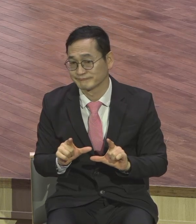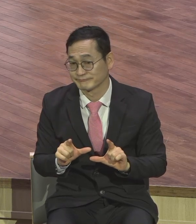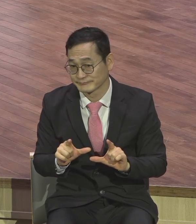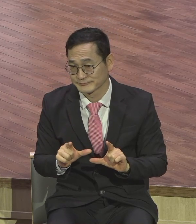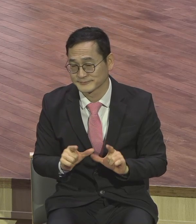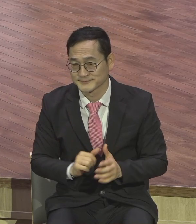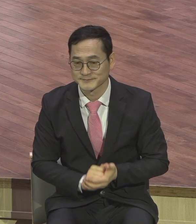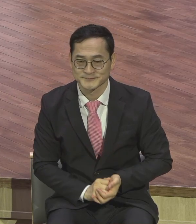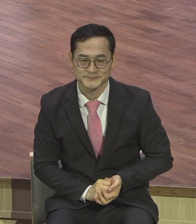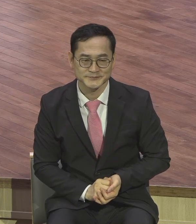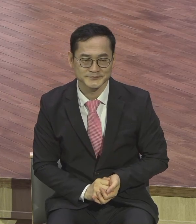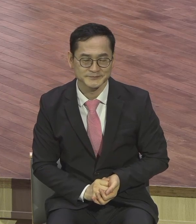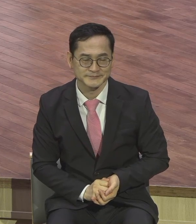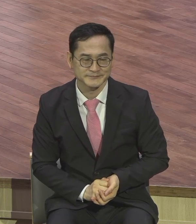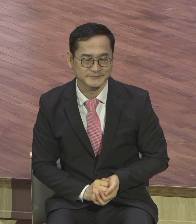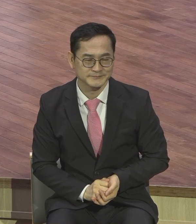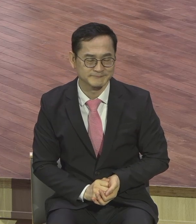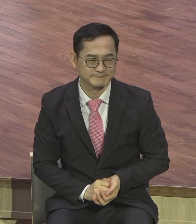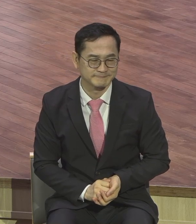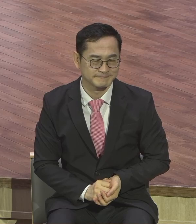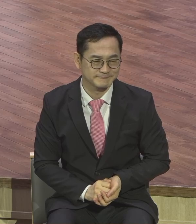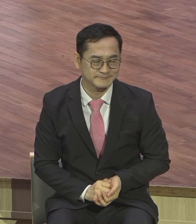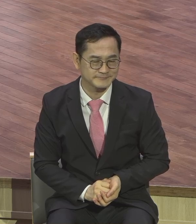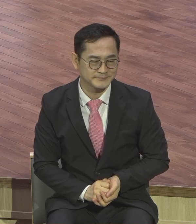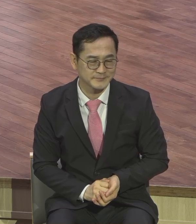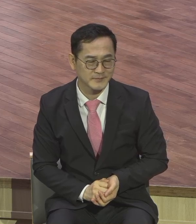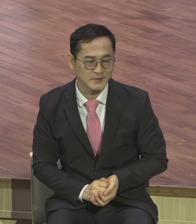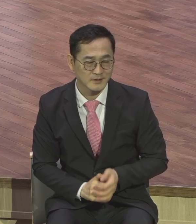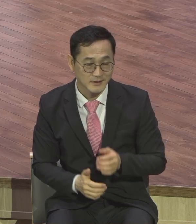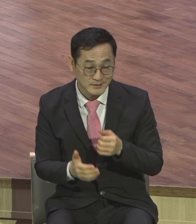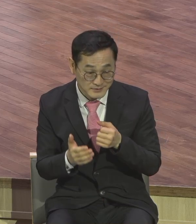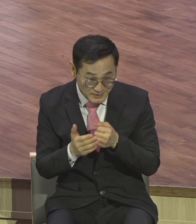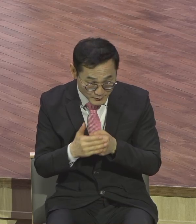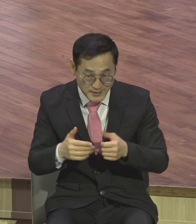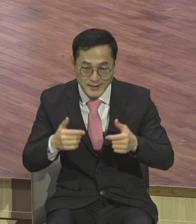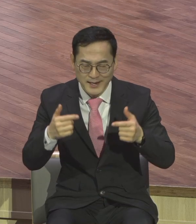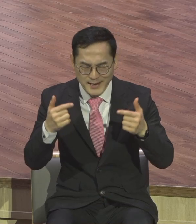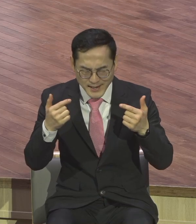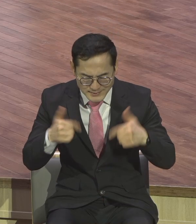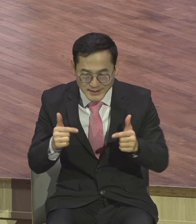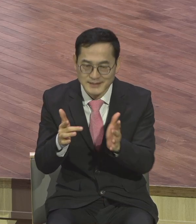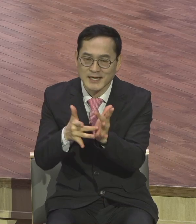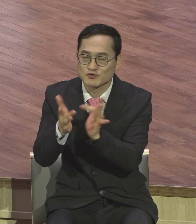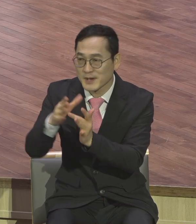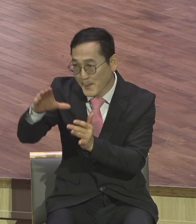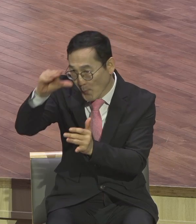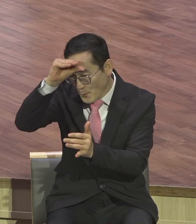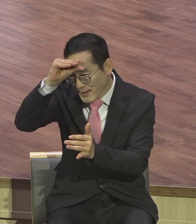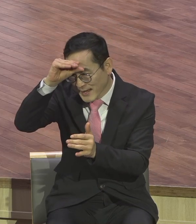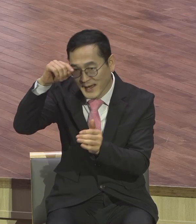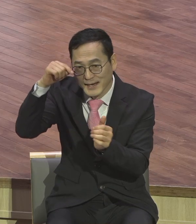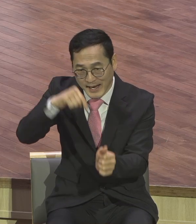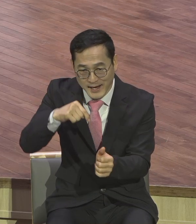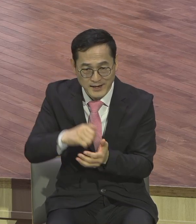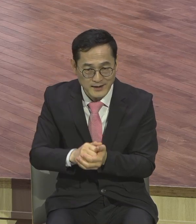그러니까 늘 예수 그리스도를 본받아 라는 책이 있잖아요 아킴퍼스 성책인데